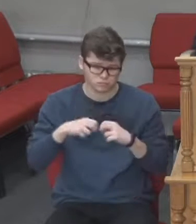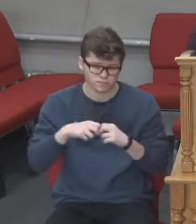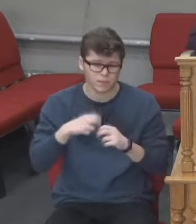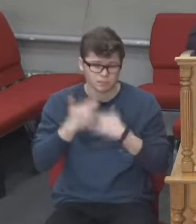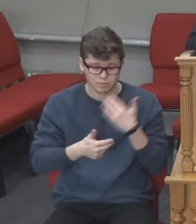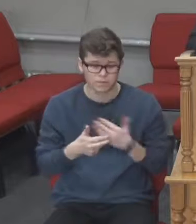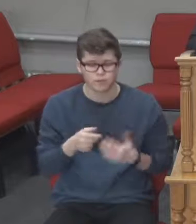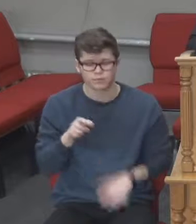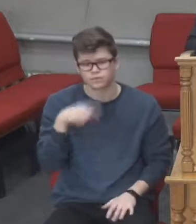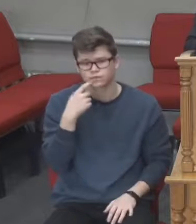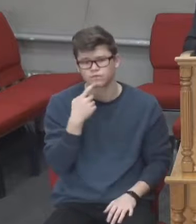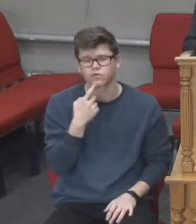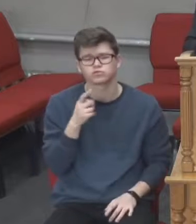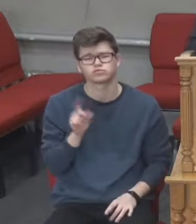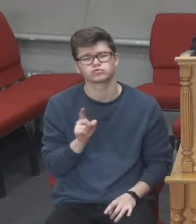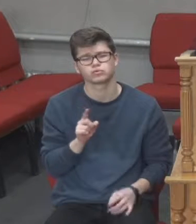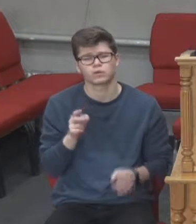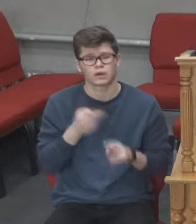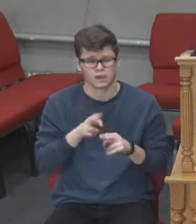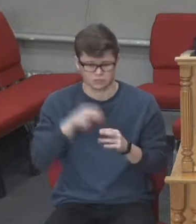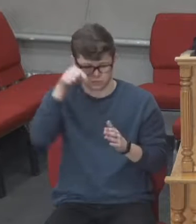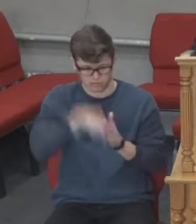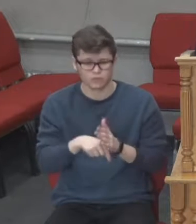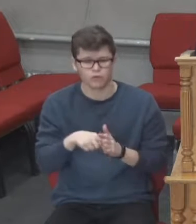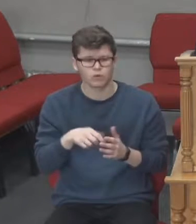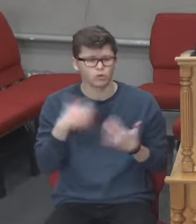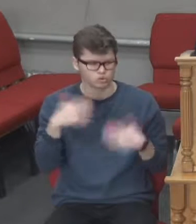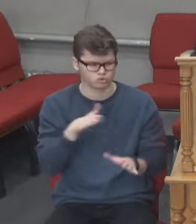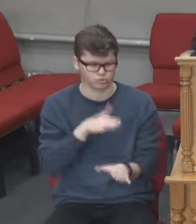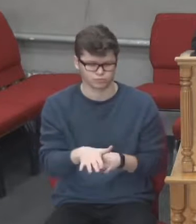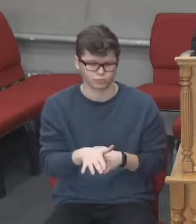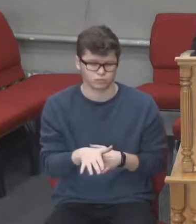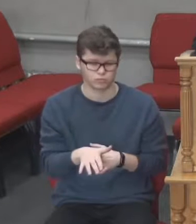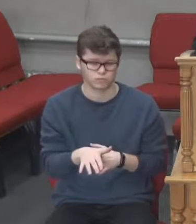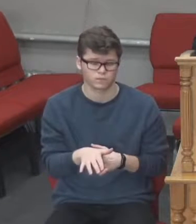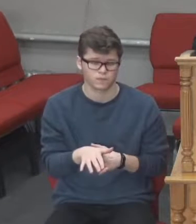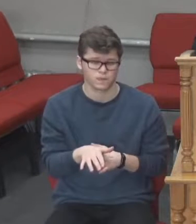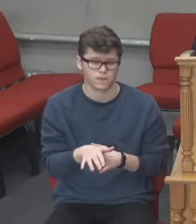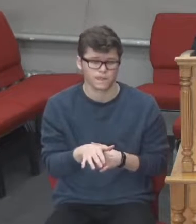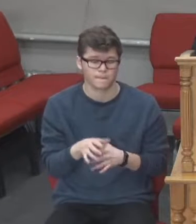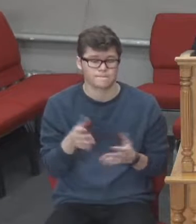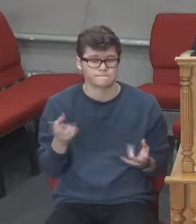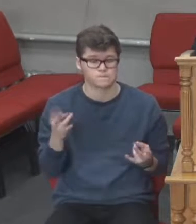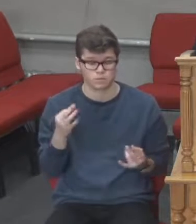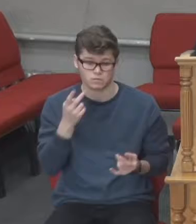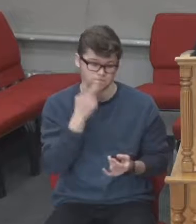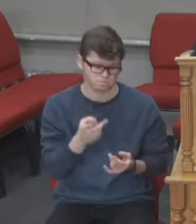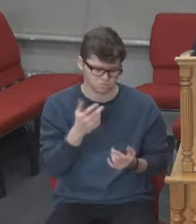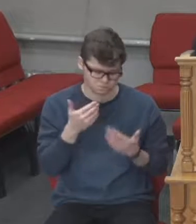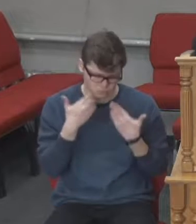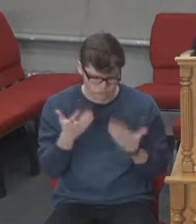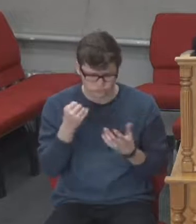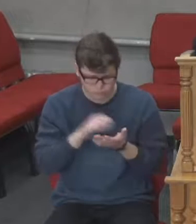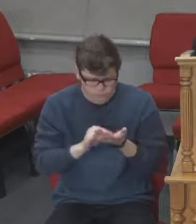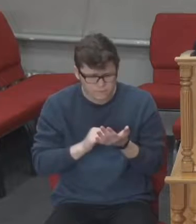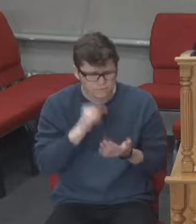слова, які сказані Христом, вони вже і виконалися, але читаючи текст, можна сказати,